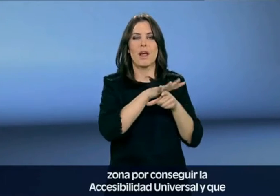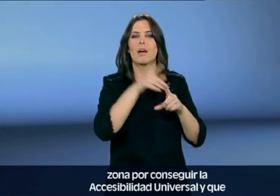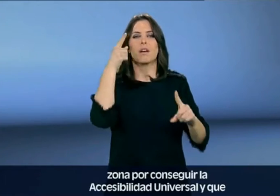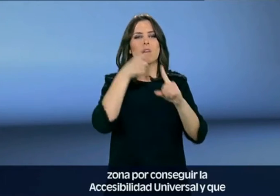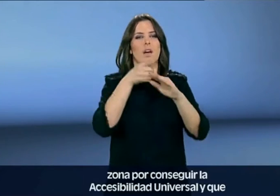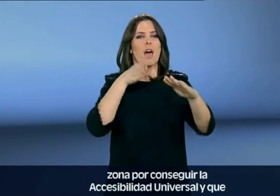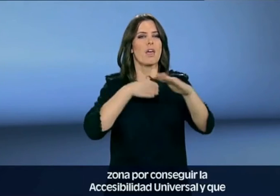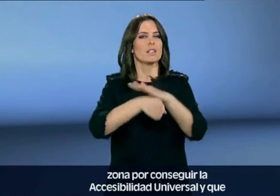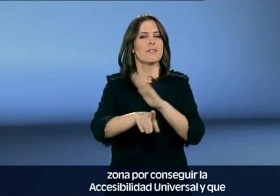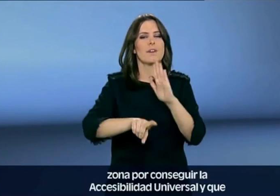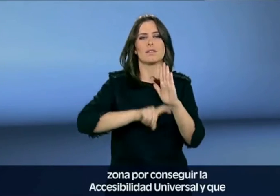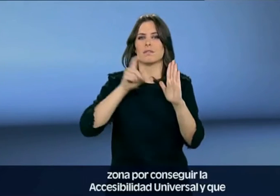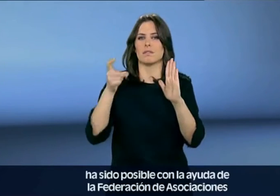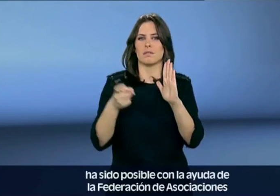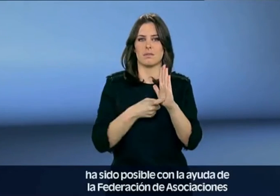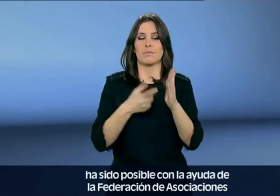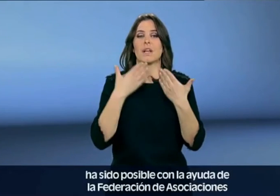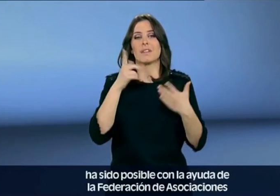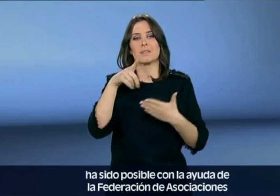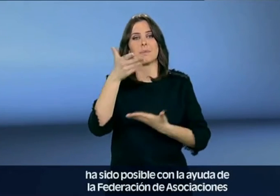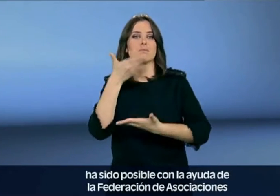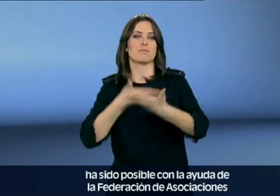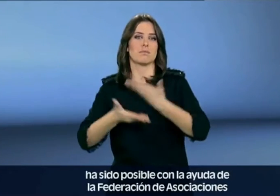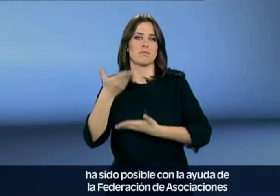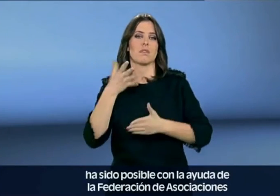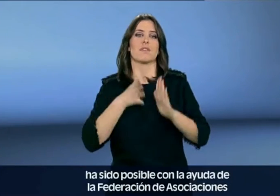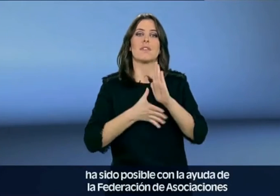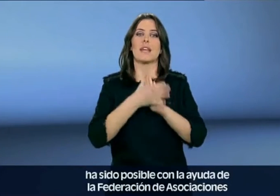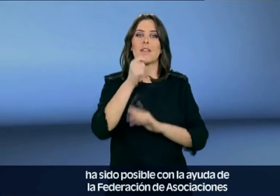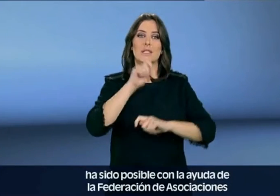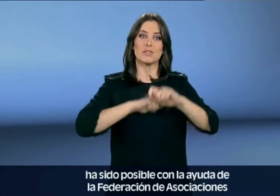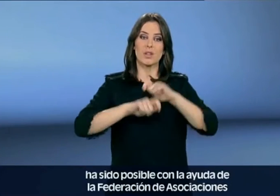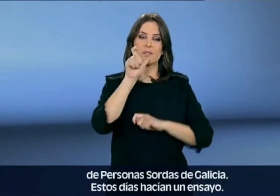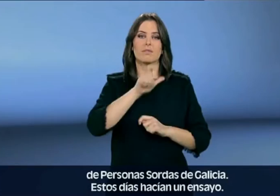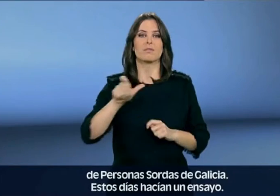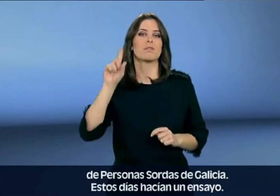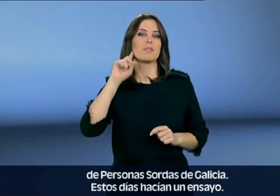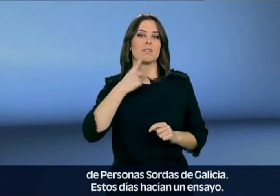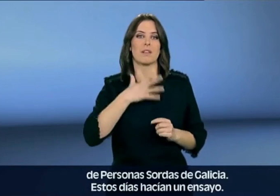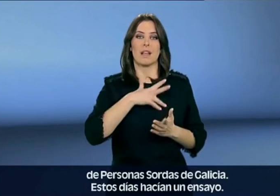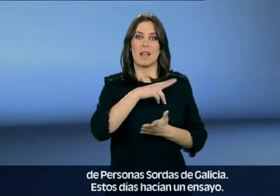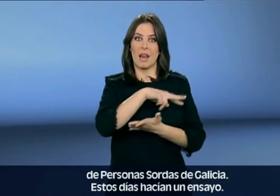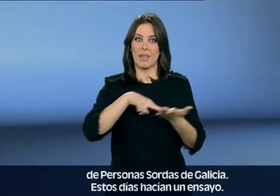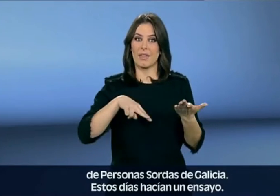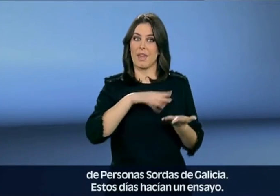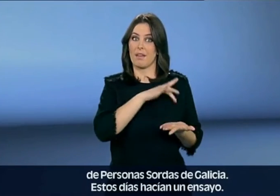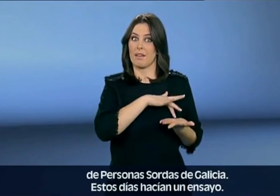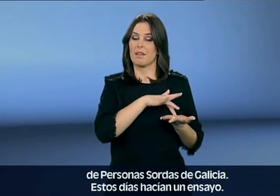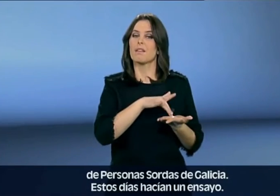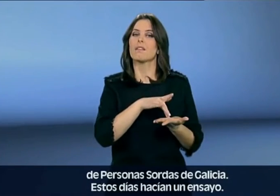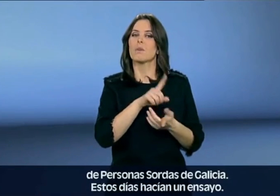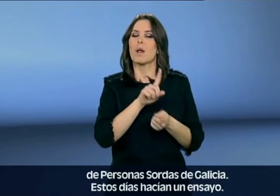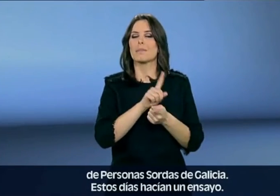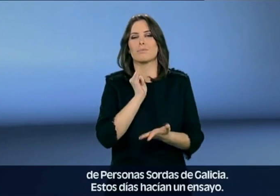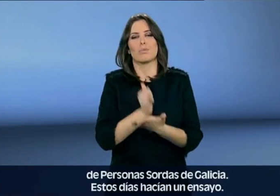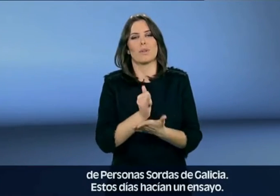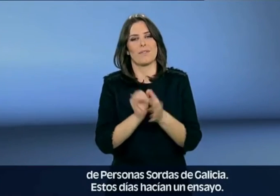universal y que ha sido posible con la ayuda de la Federación de Asociaciones de Personas Sordas de Galicia. Estos días hacían un ensayo.